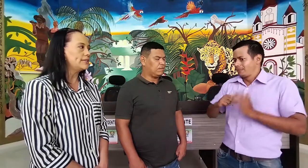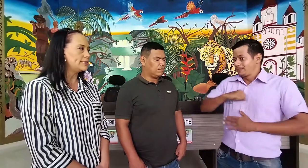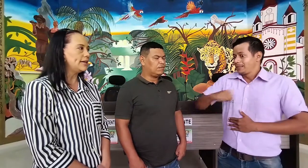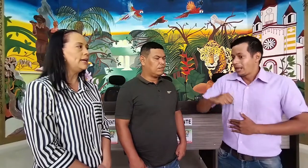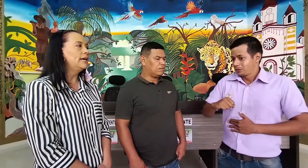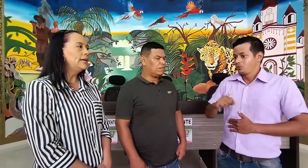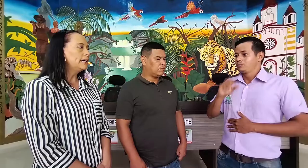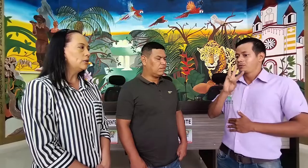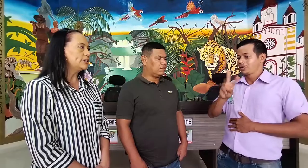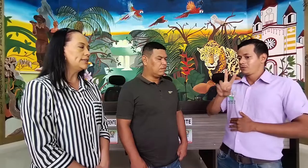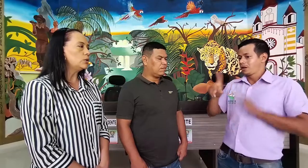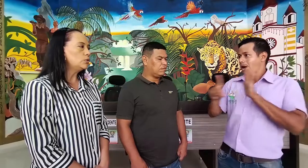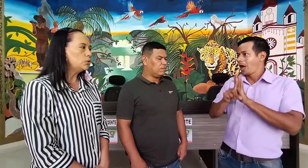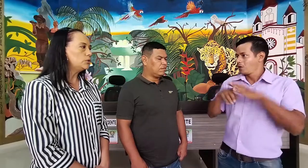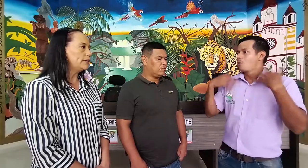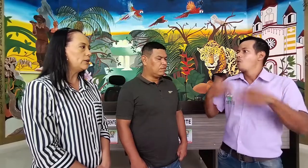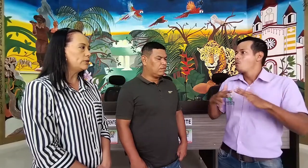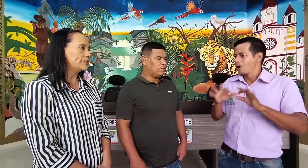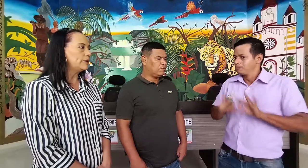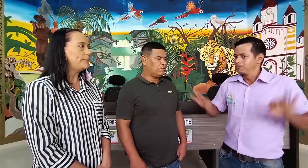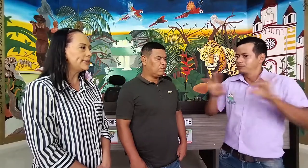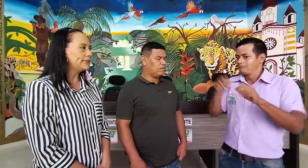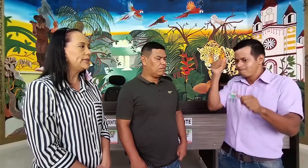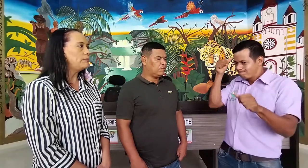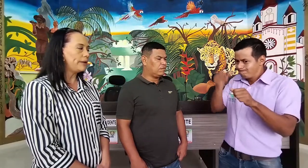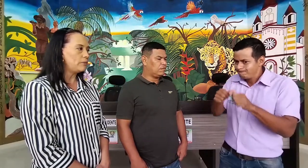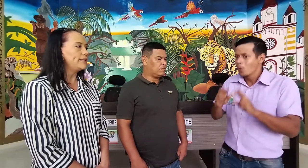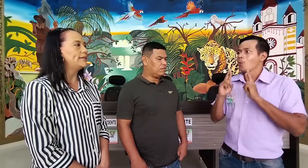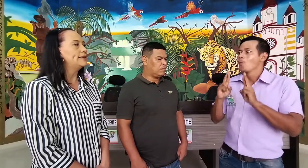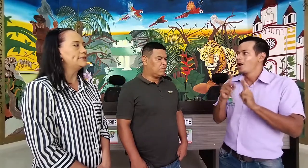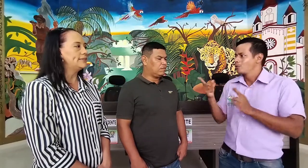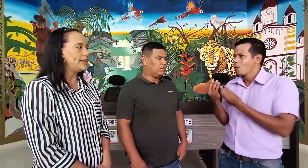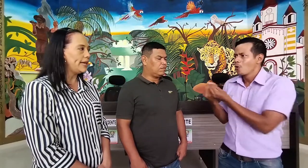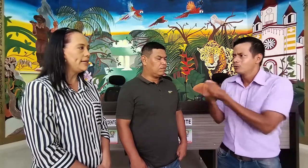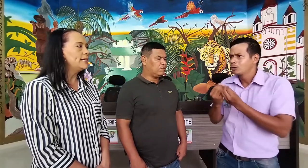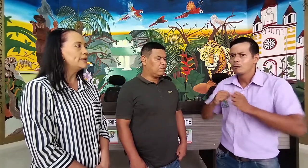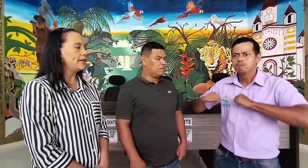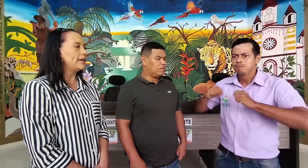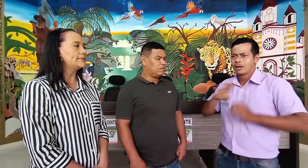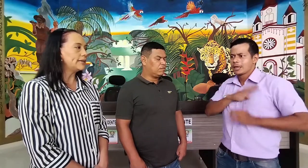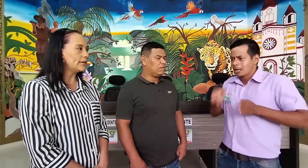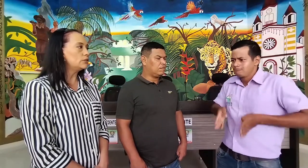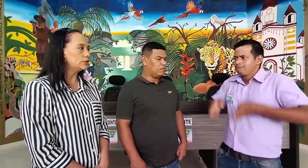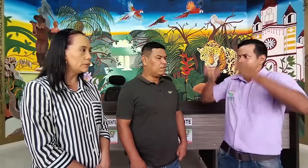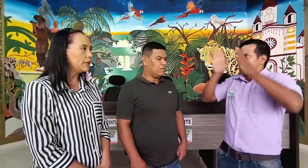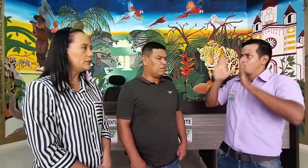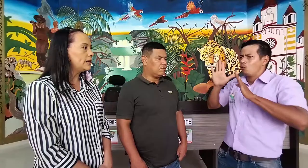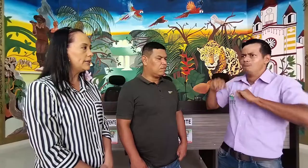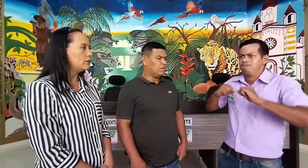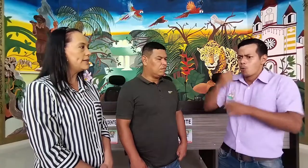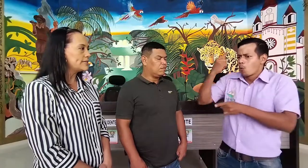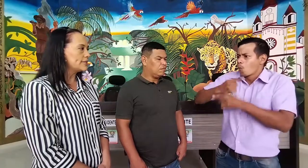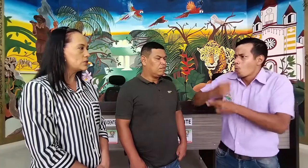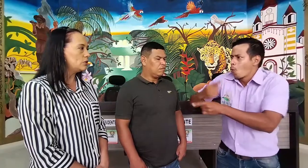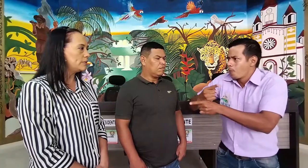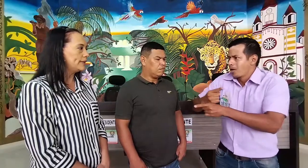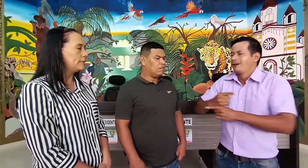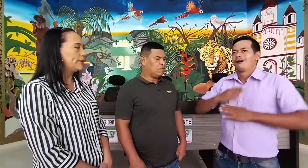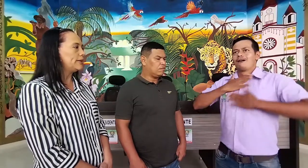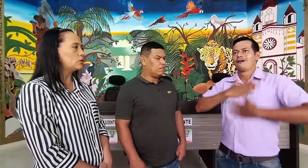esta conducta, con esta práctica, pero mediante esta ley que hace el reconocimiento de la lengua de señas colombiana para la